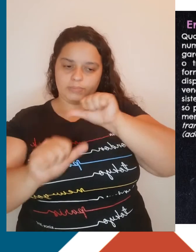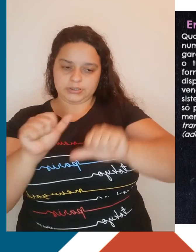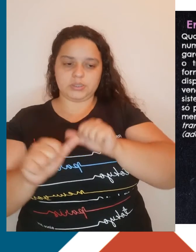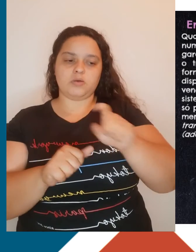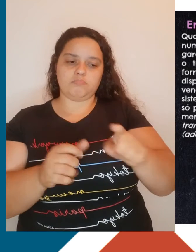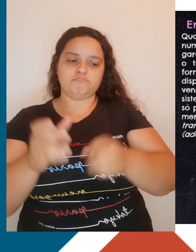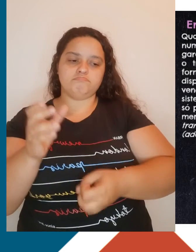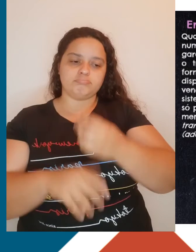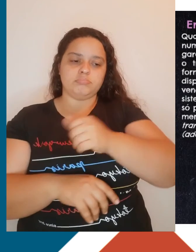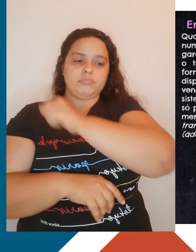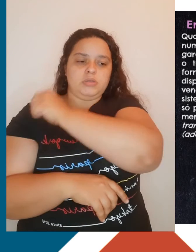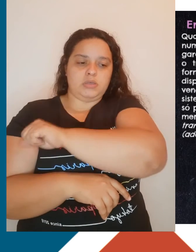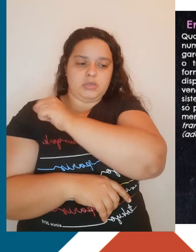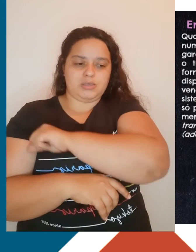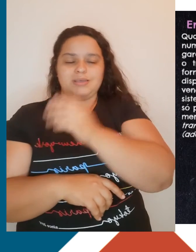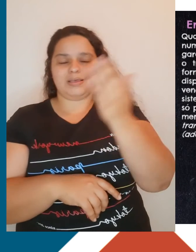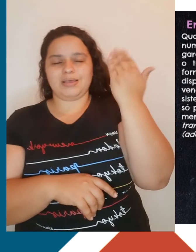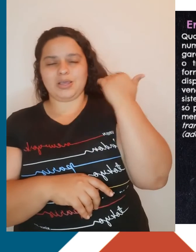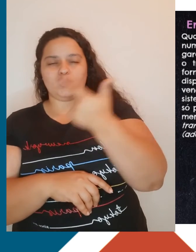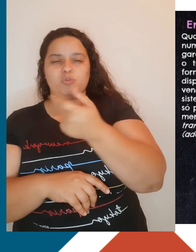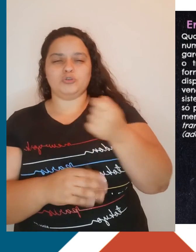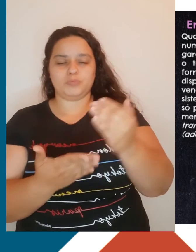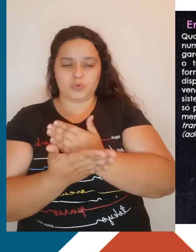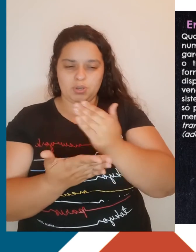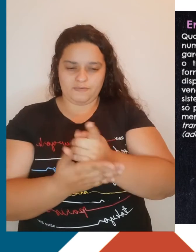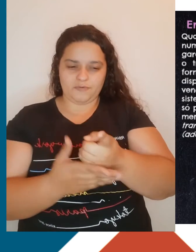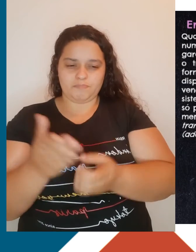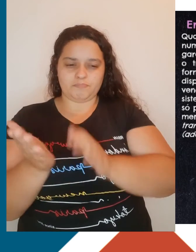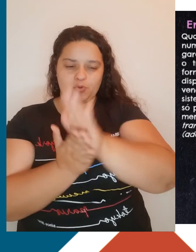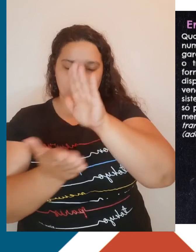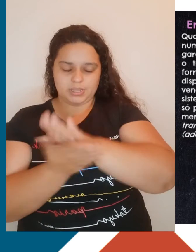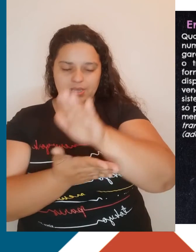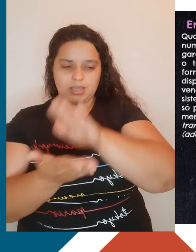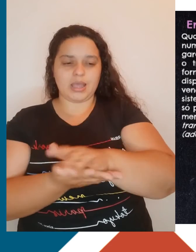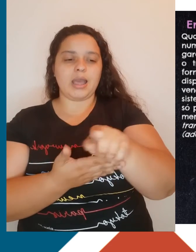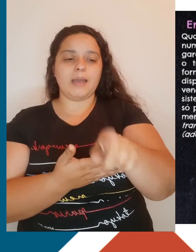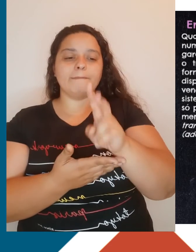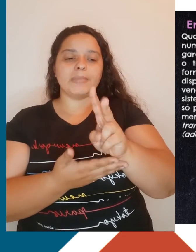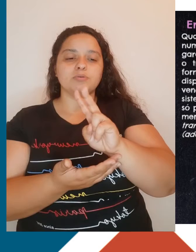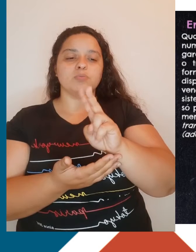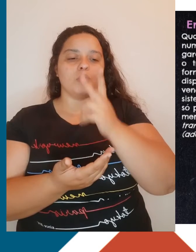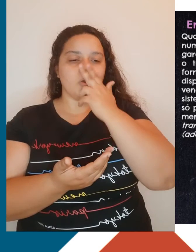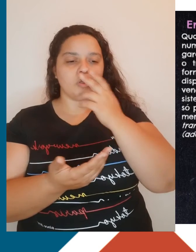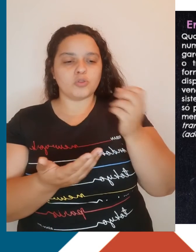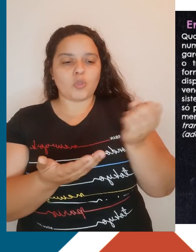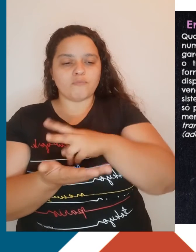editora Campos no ano 2000. É uma adaptação do texto do filósofo Carl